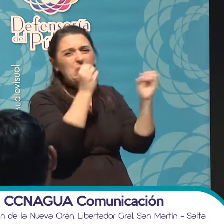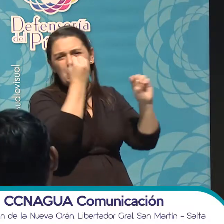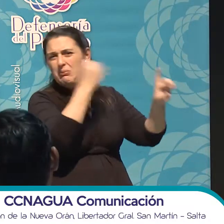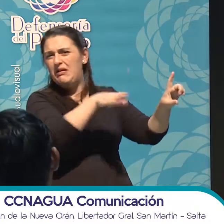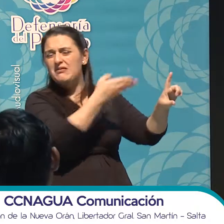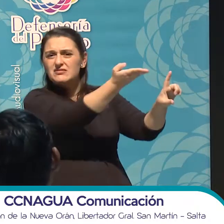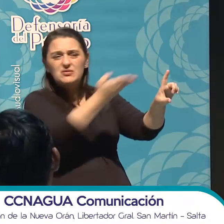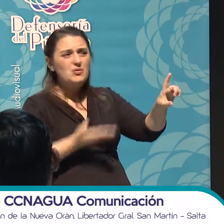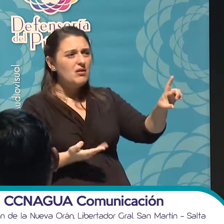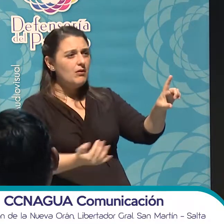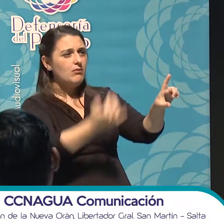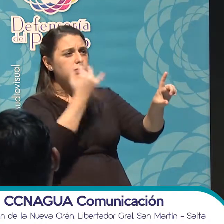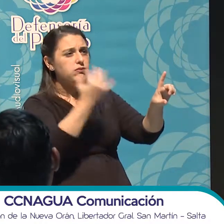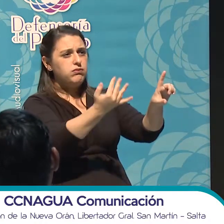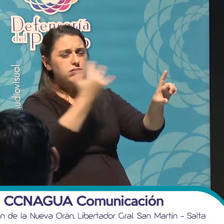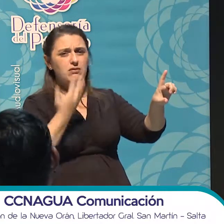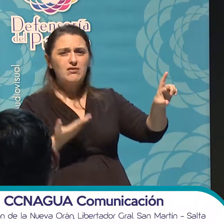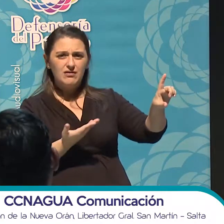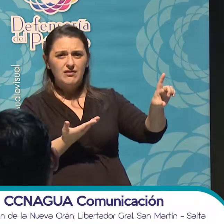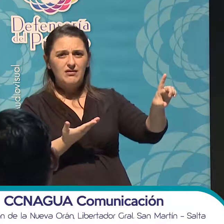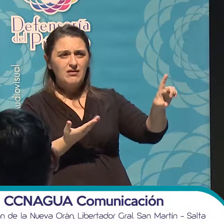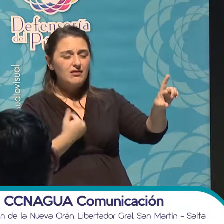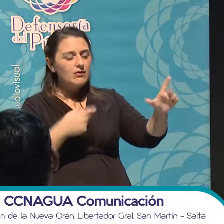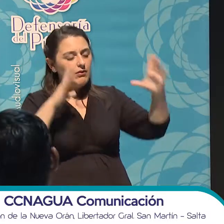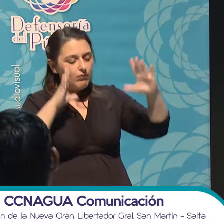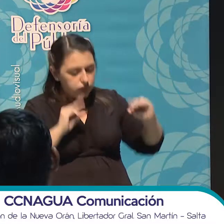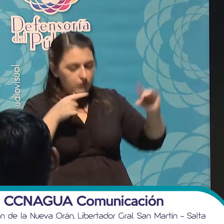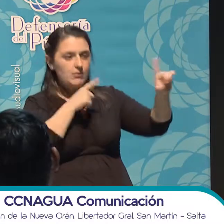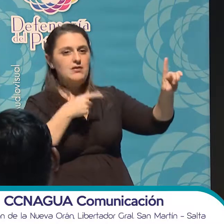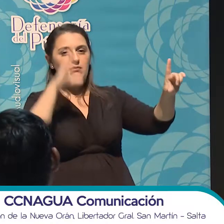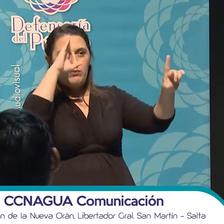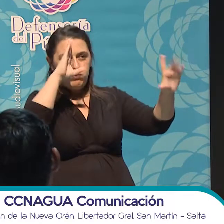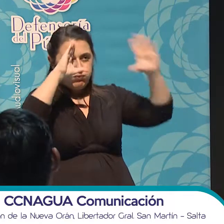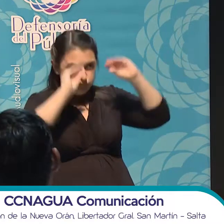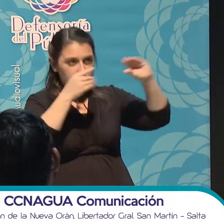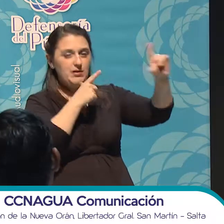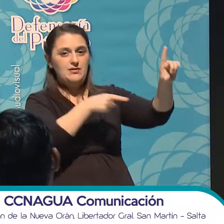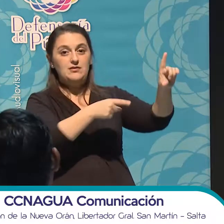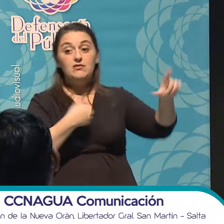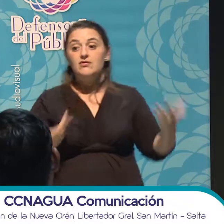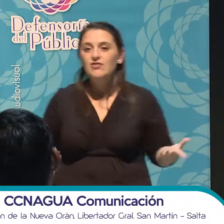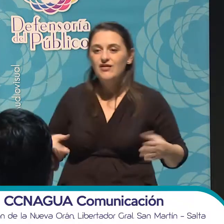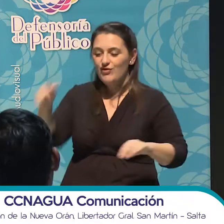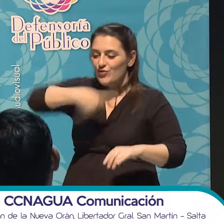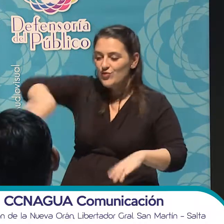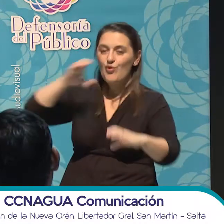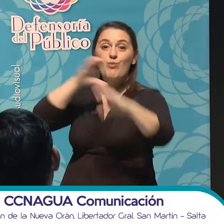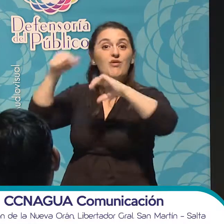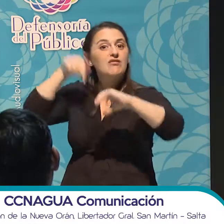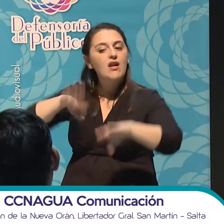entretenidos por programas basuras. Y es nuestra responsabilidad como comunicadores